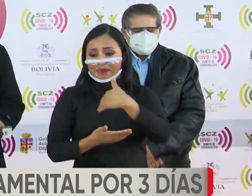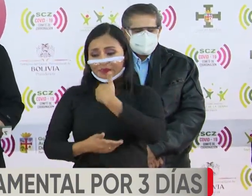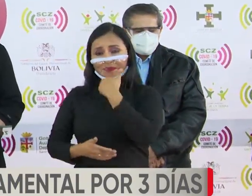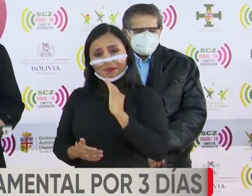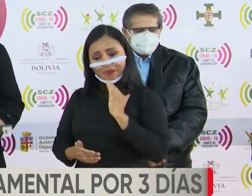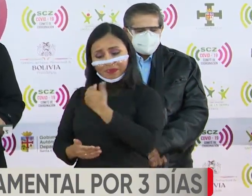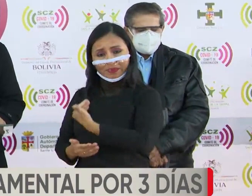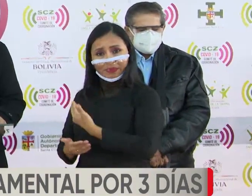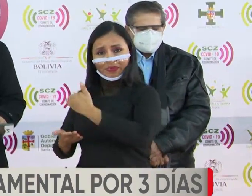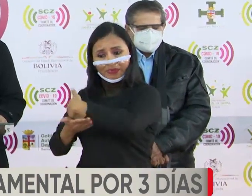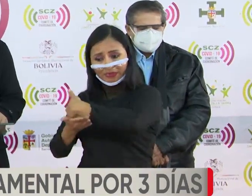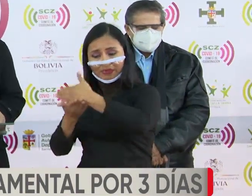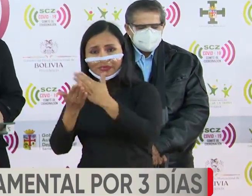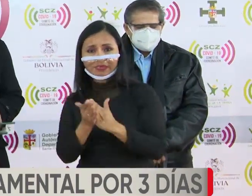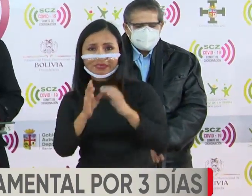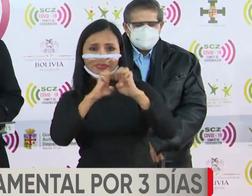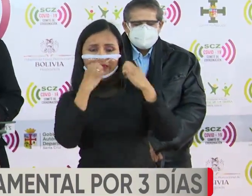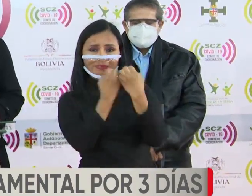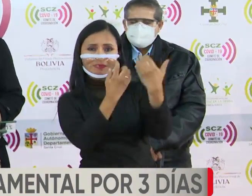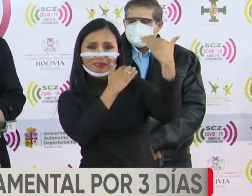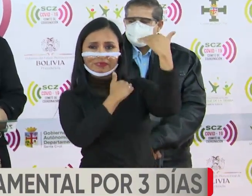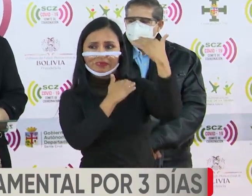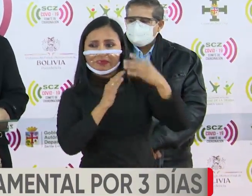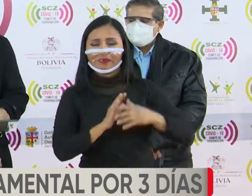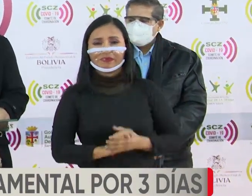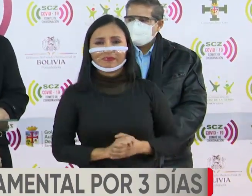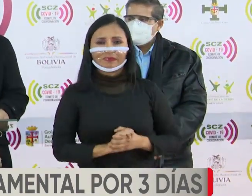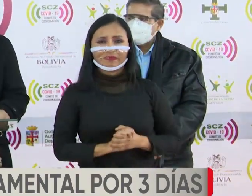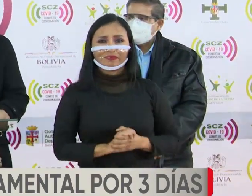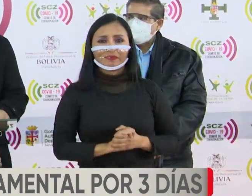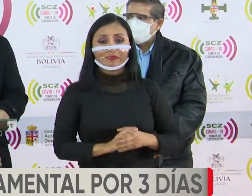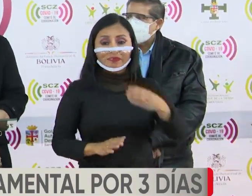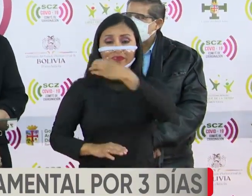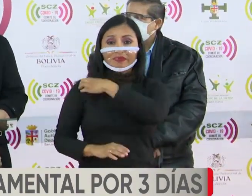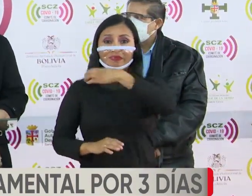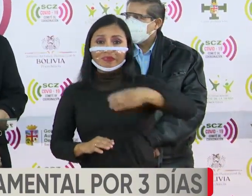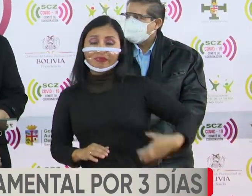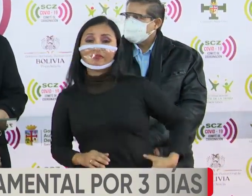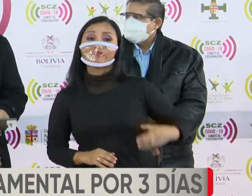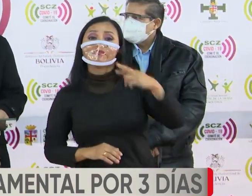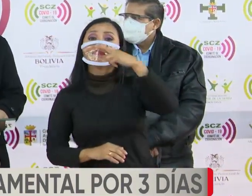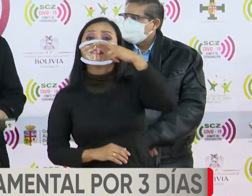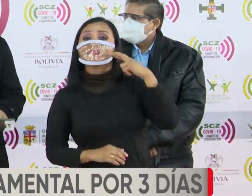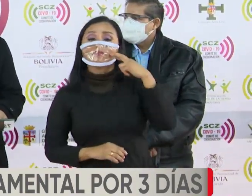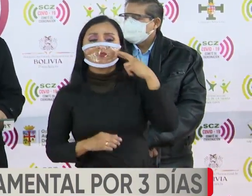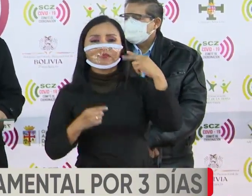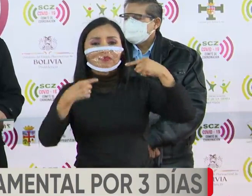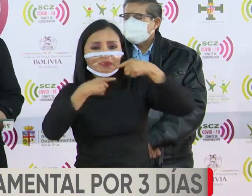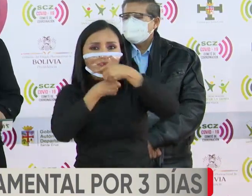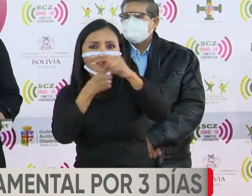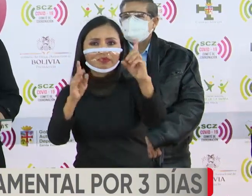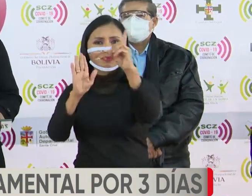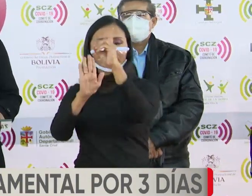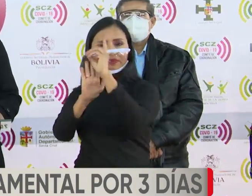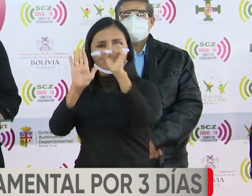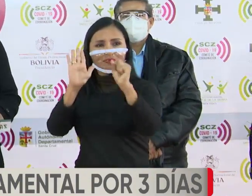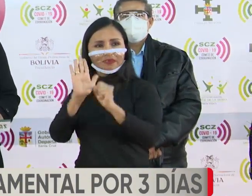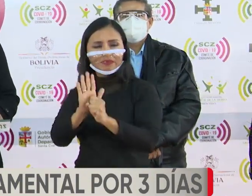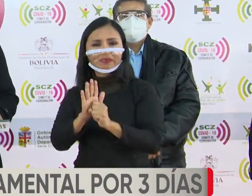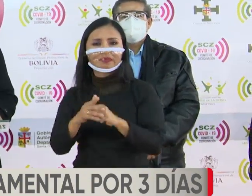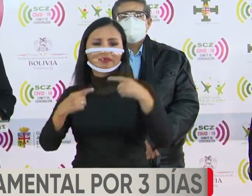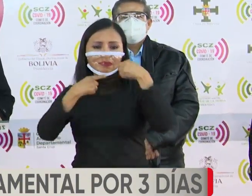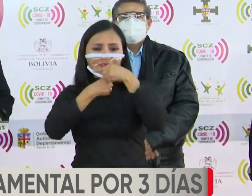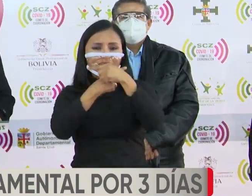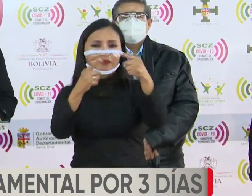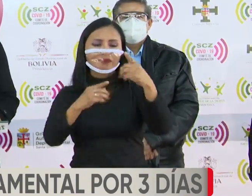gobierno departamental de Santa Cruz. El gobernador Rubén Costas promulgará el decreto que